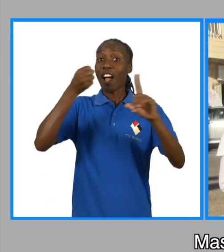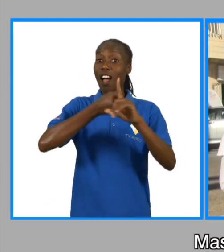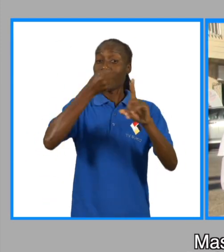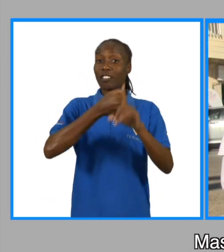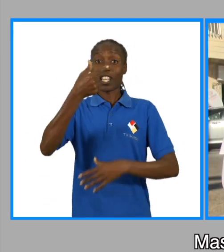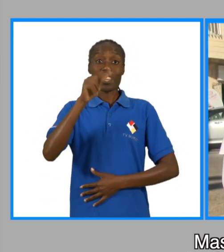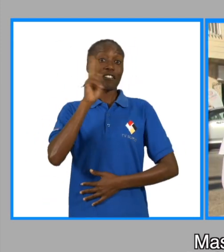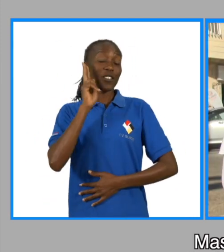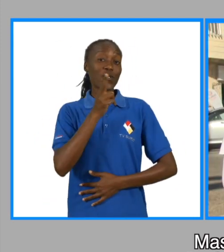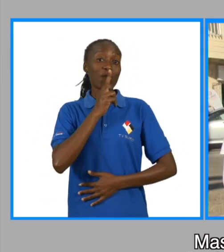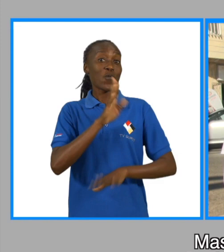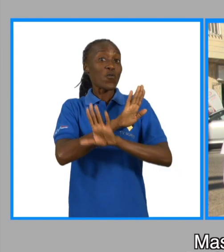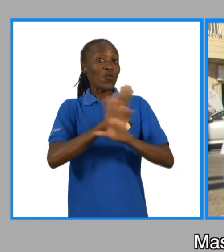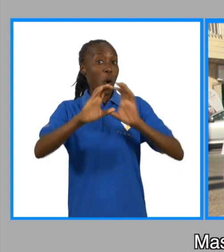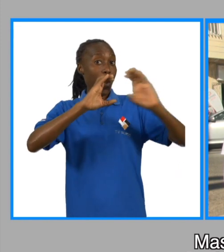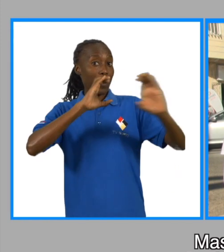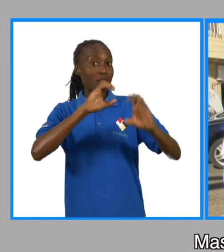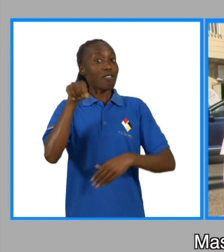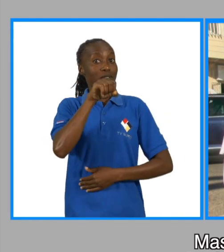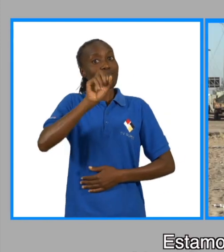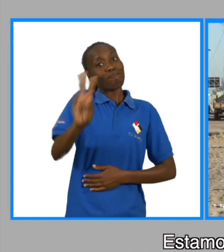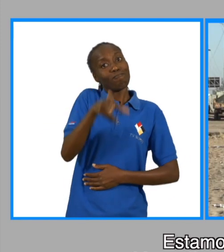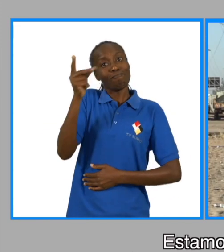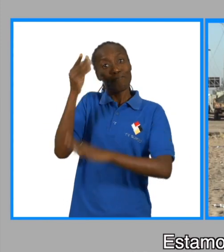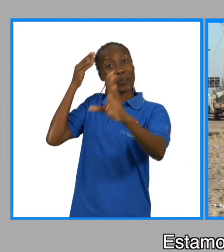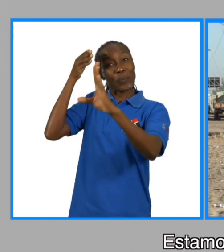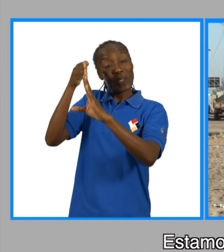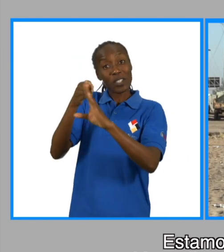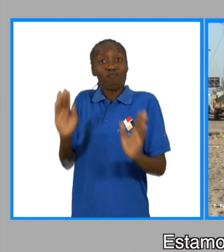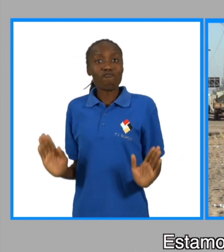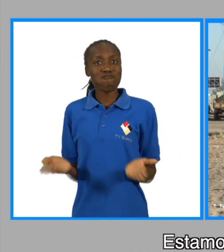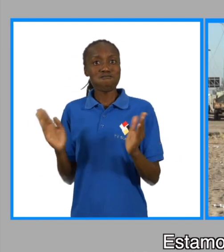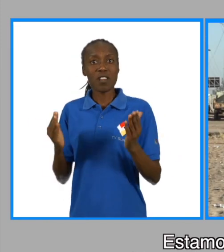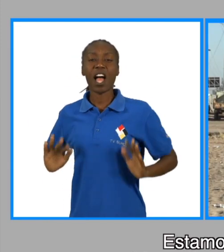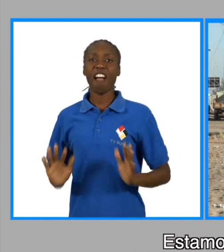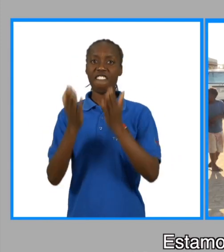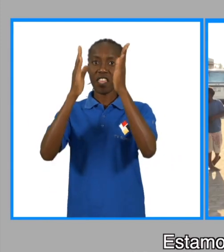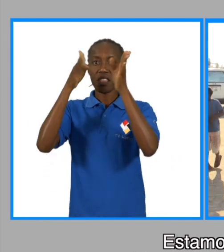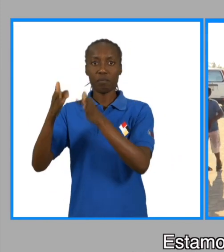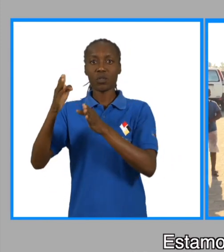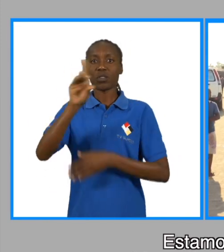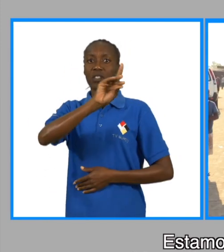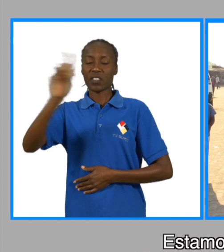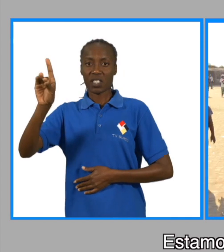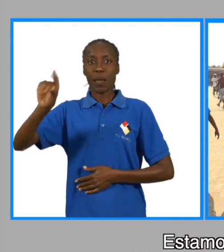a luta da TV Surdo não é apenas comunicação estamos focados em promover uma vida melhor para as pessoas com